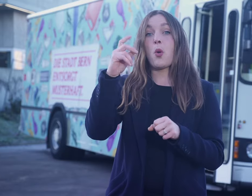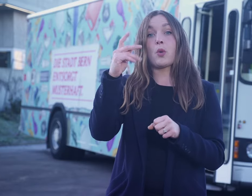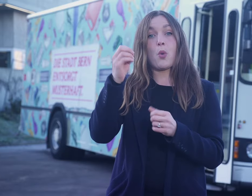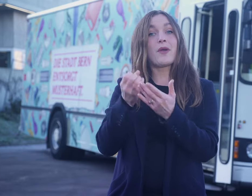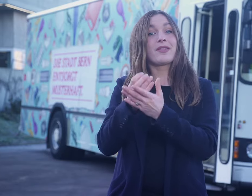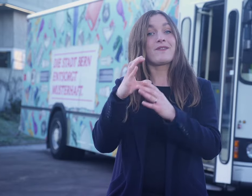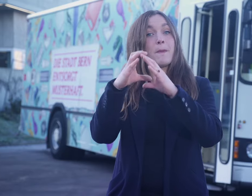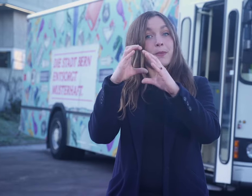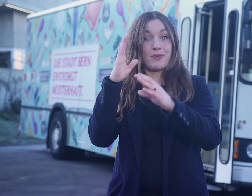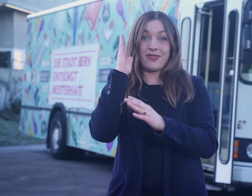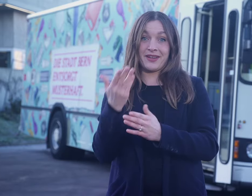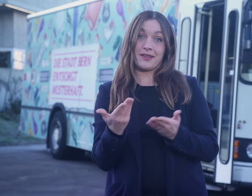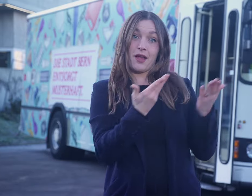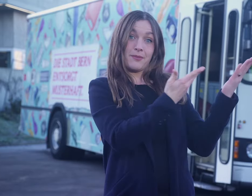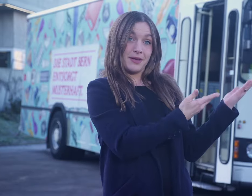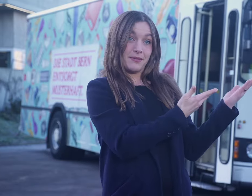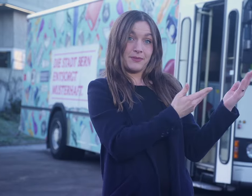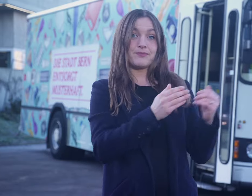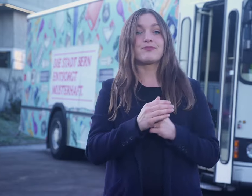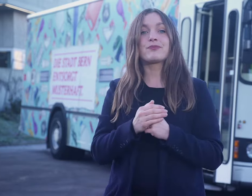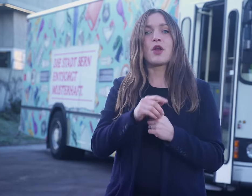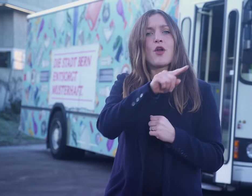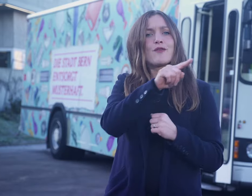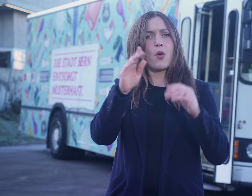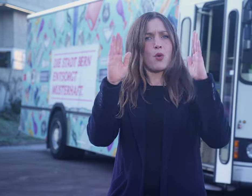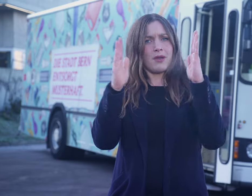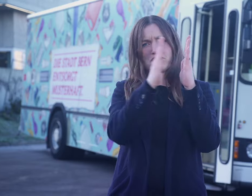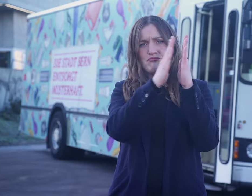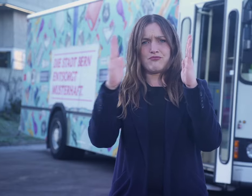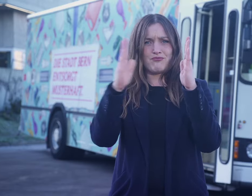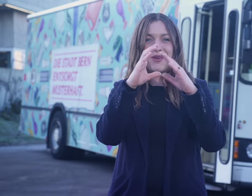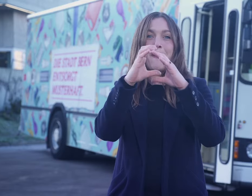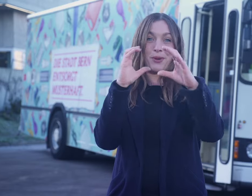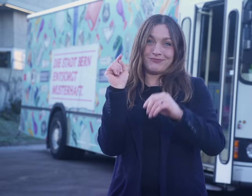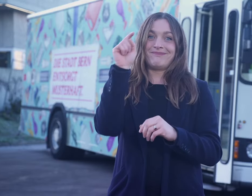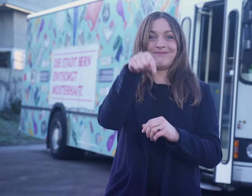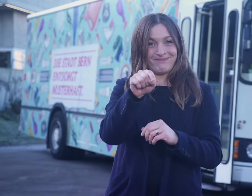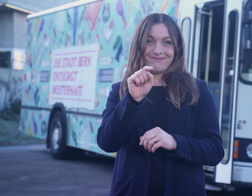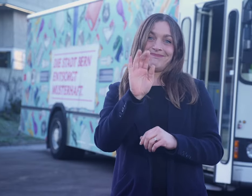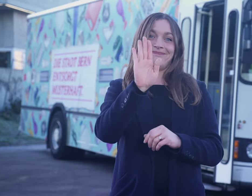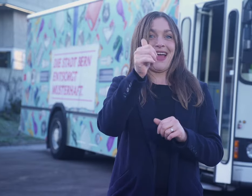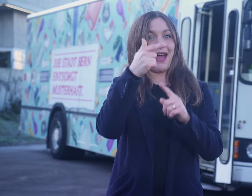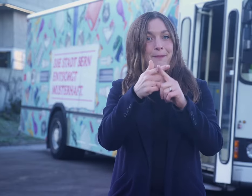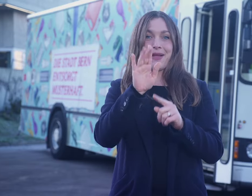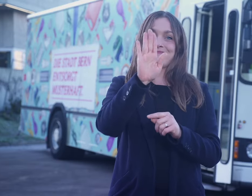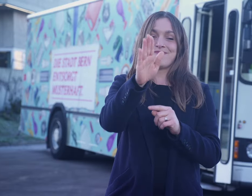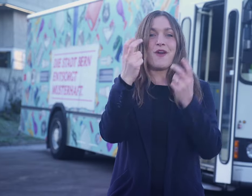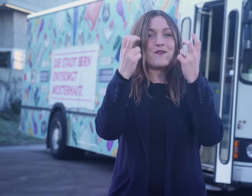Öko-Infomobil ist ein Bus, in dem man entsorgen kann. Der Bus hält einmal die Woche in Ihrem